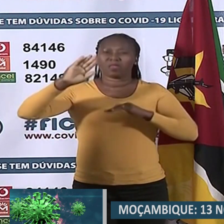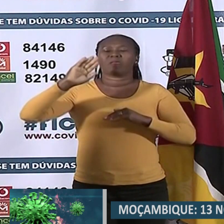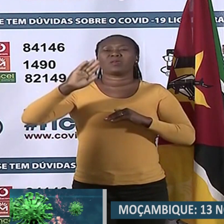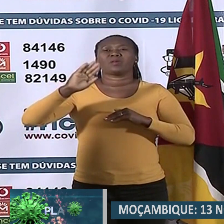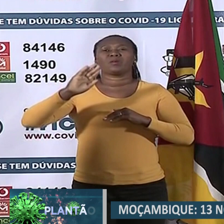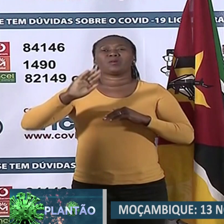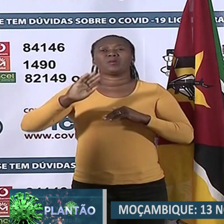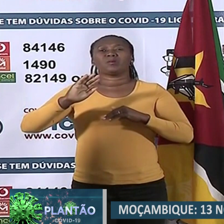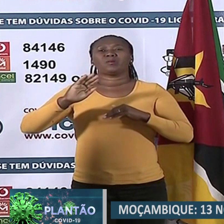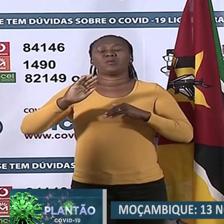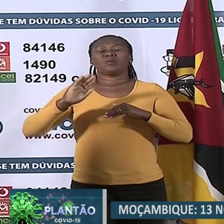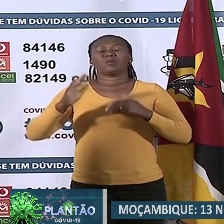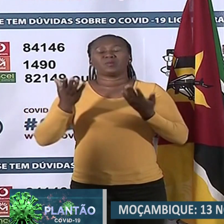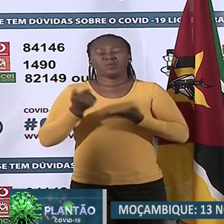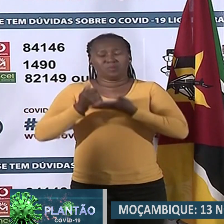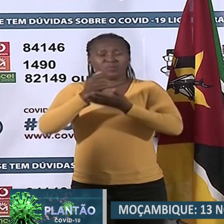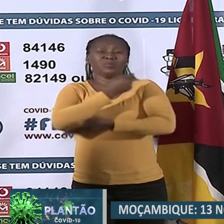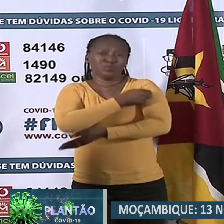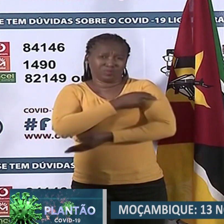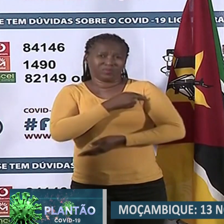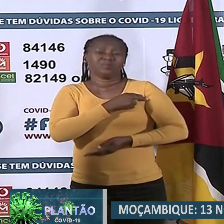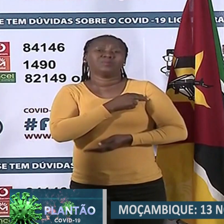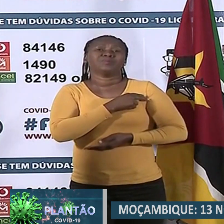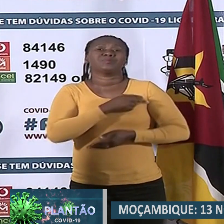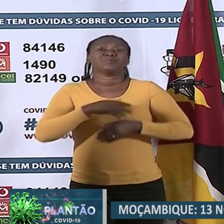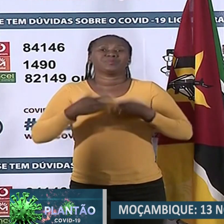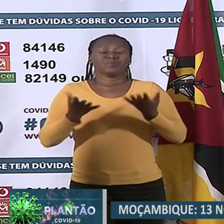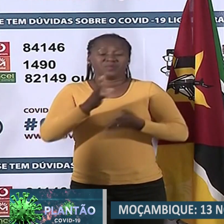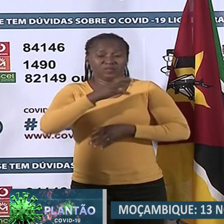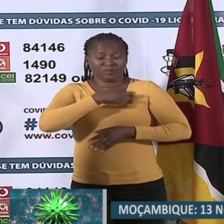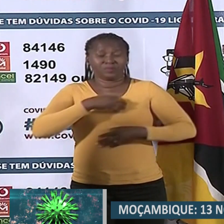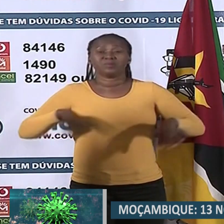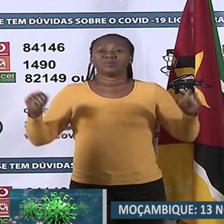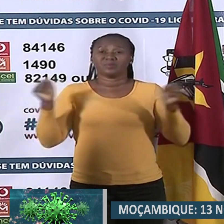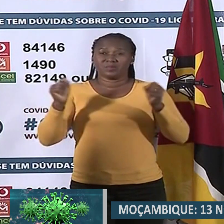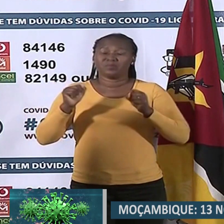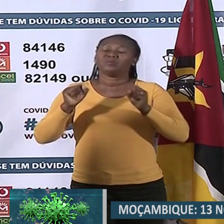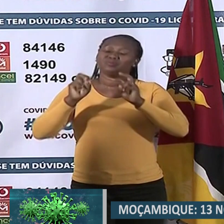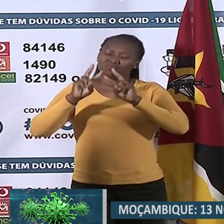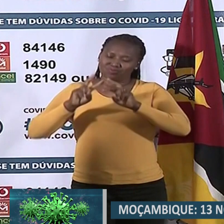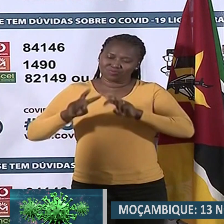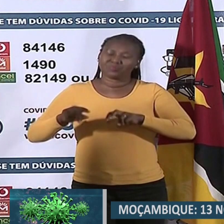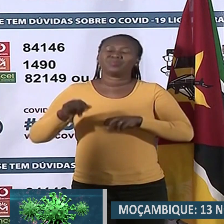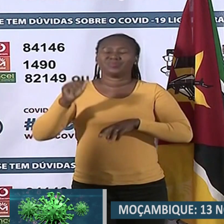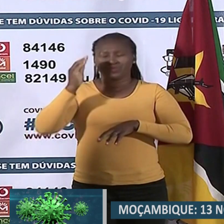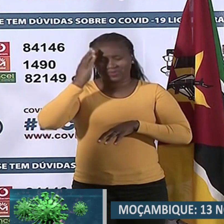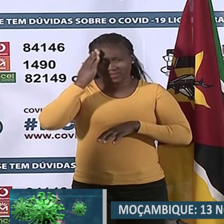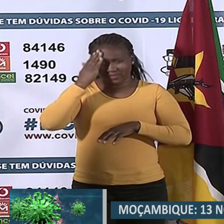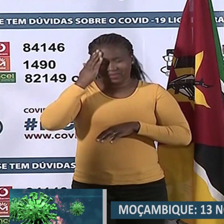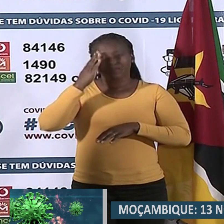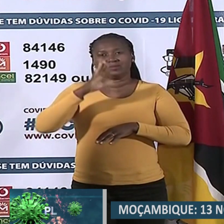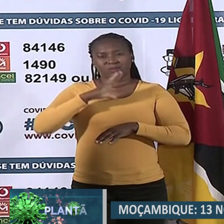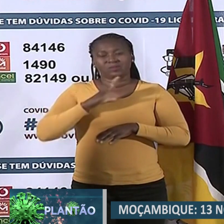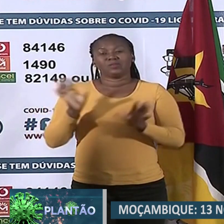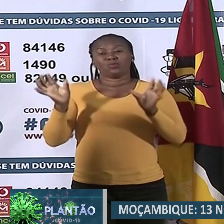medidas clínicas. Então, sim, o Ministério da Saúde está a considerar e tem um grupo